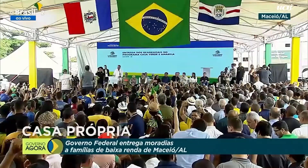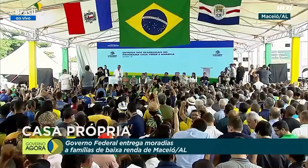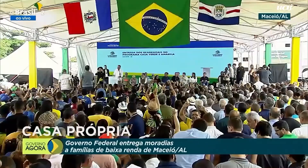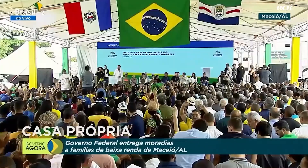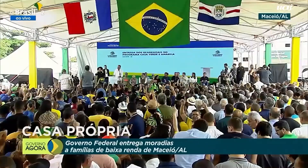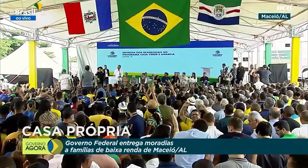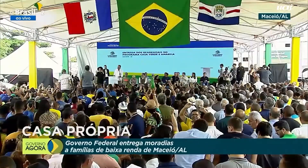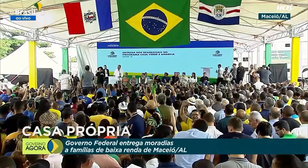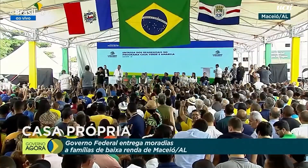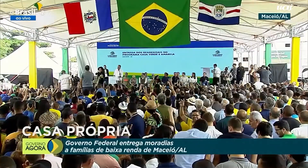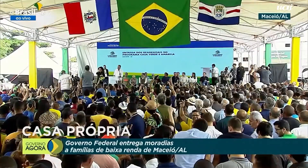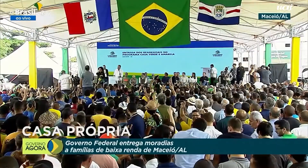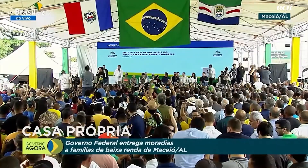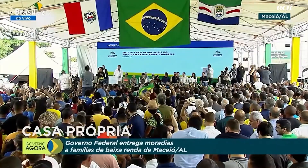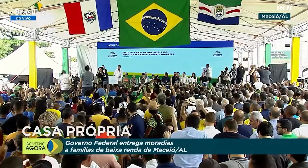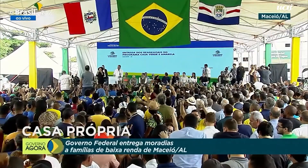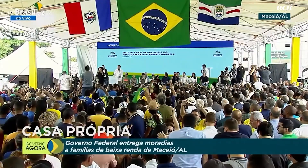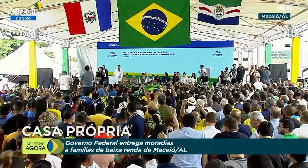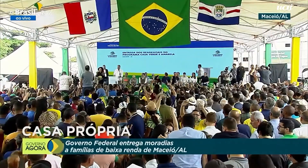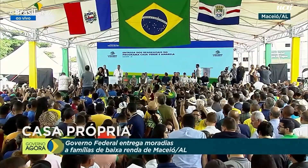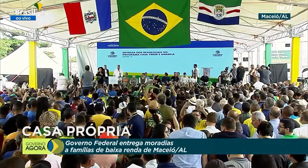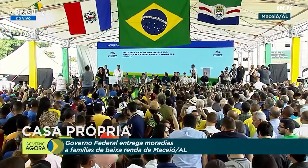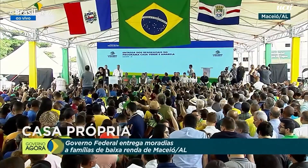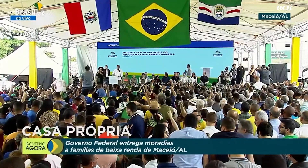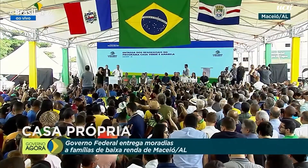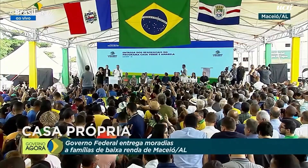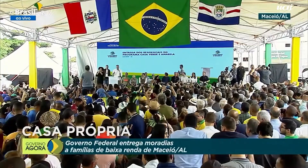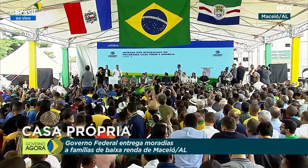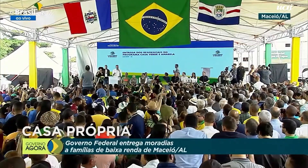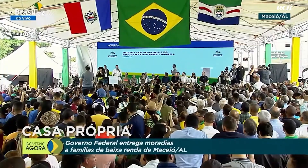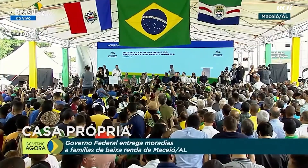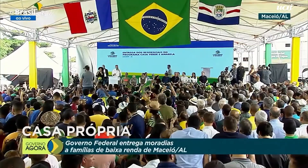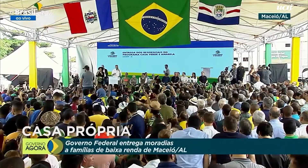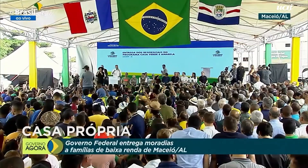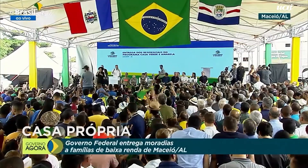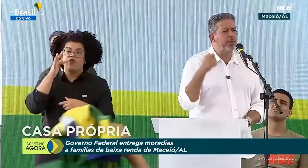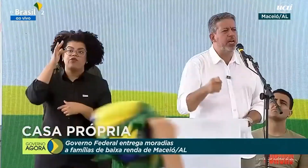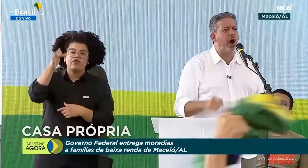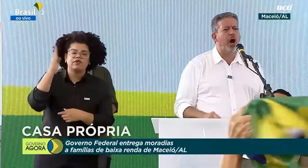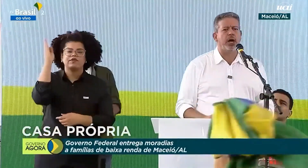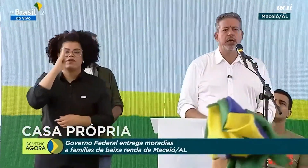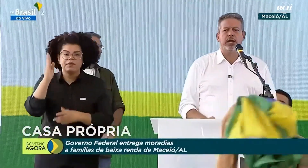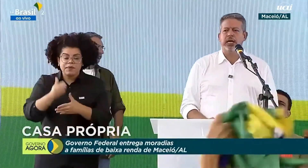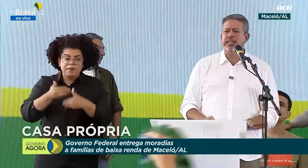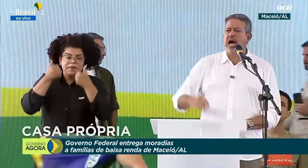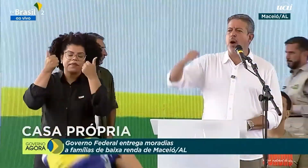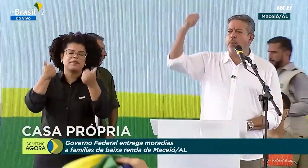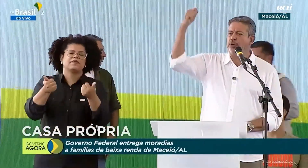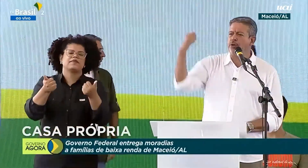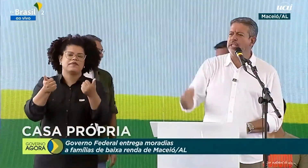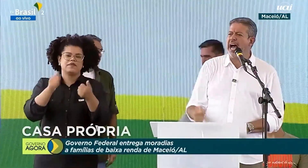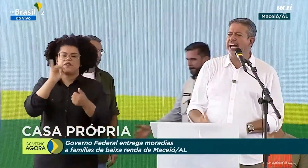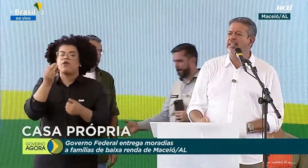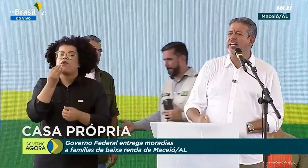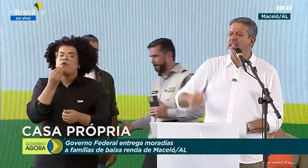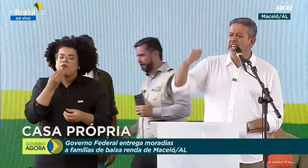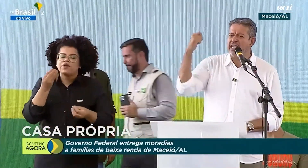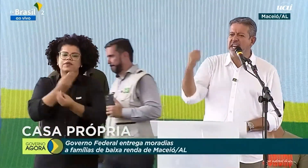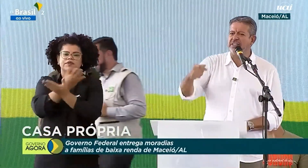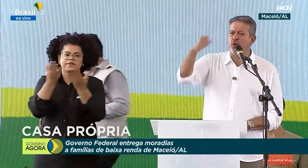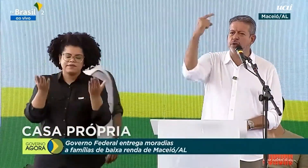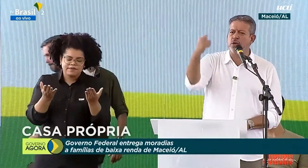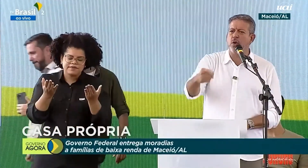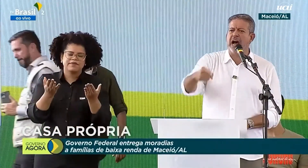para trabalhar, trabalhar para um futuro do Brasil melhor e dar uma oportunidade